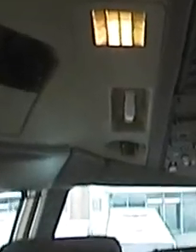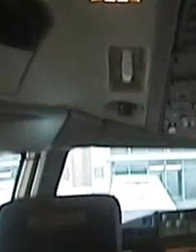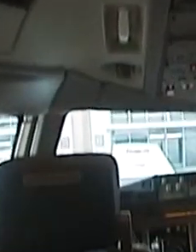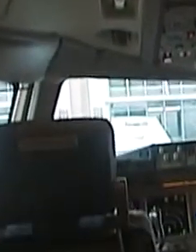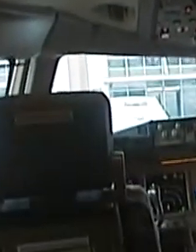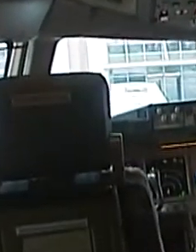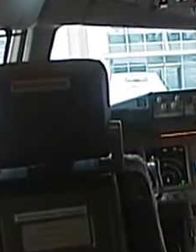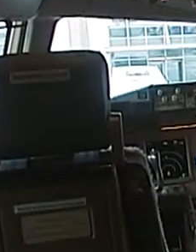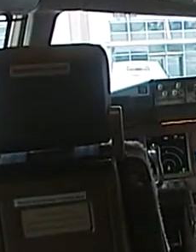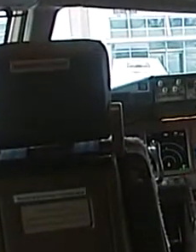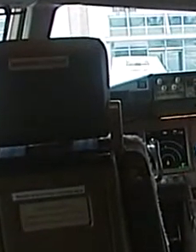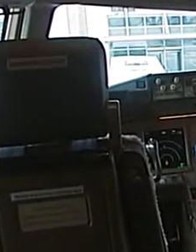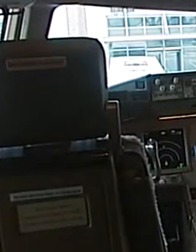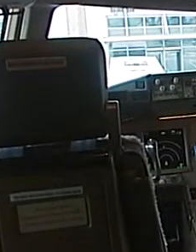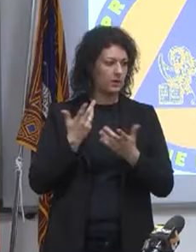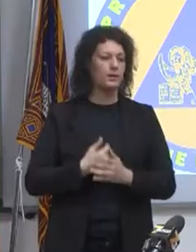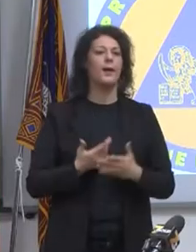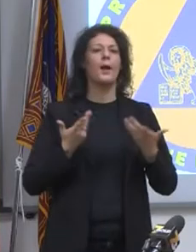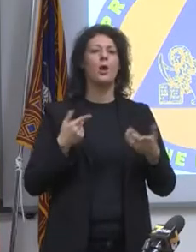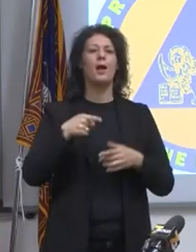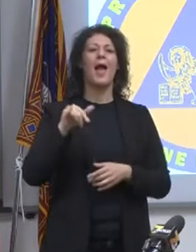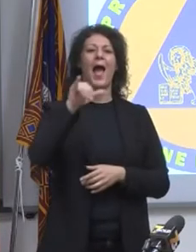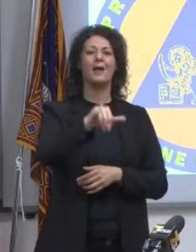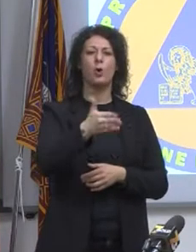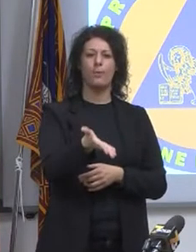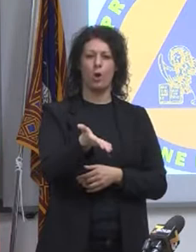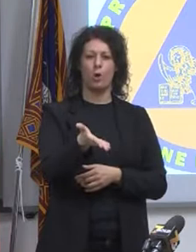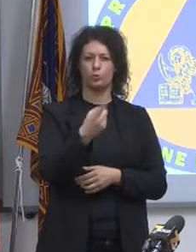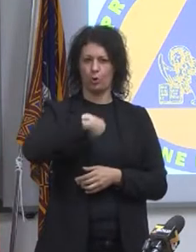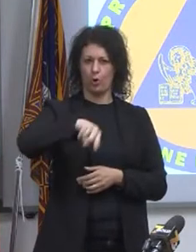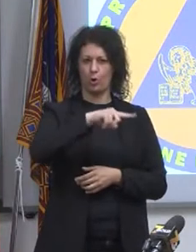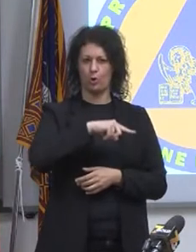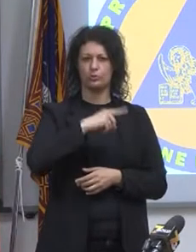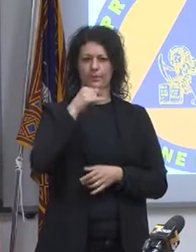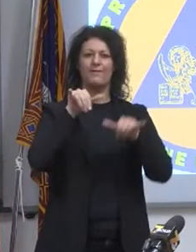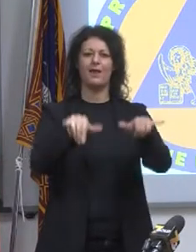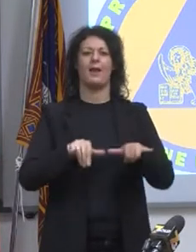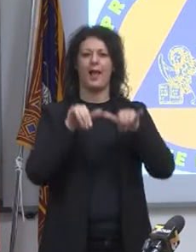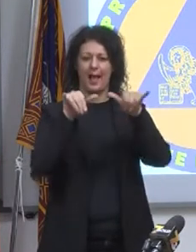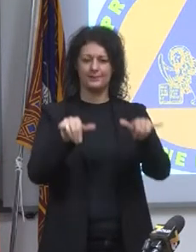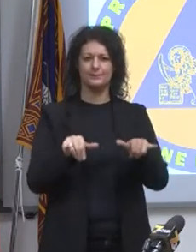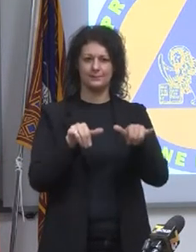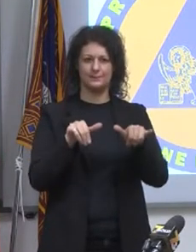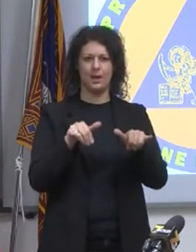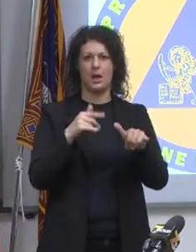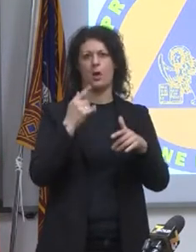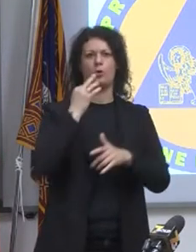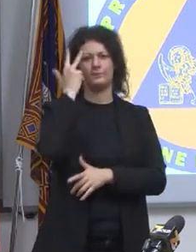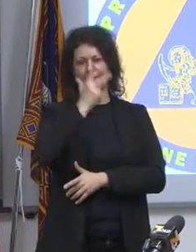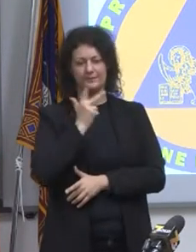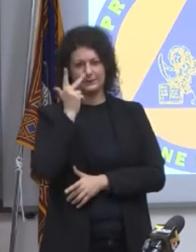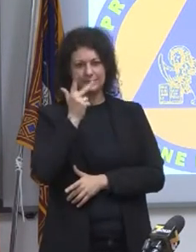agli aeroporti. Abbiamo un aeroporto che è in totale sofferenza, il sistema aeroportuale di Venezia, comunque Venezia, Treviso,